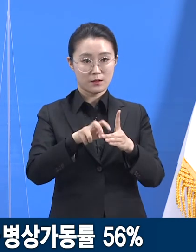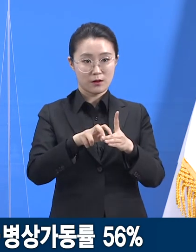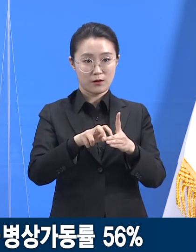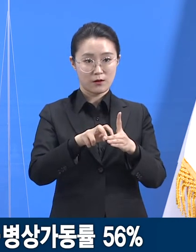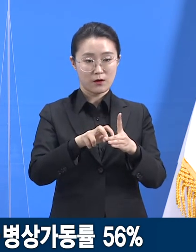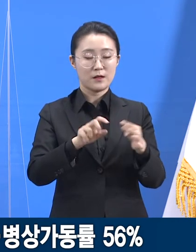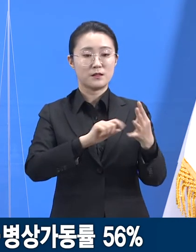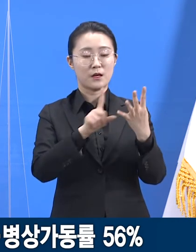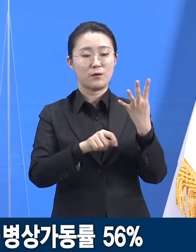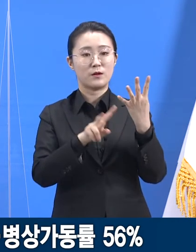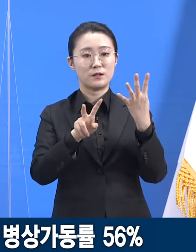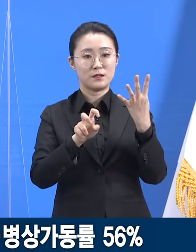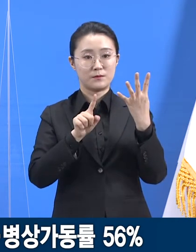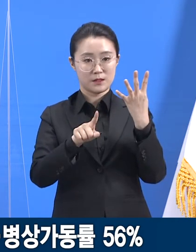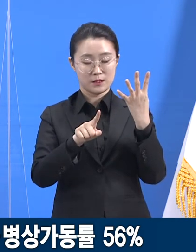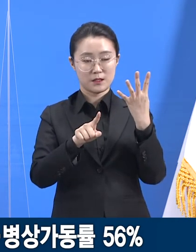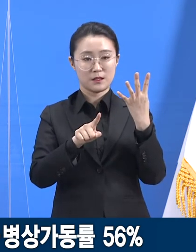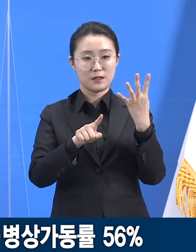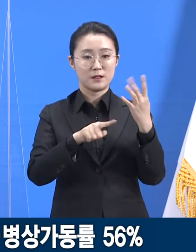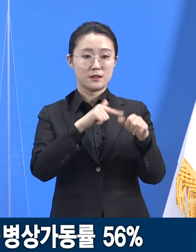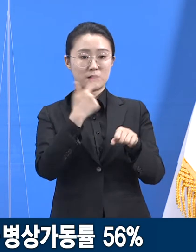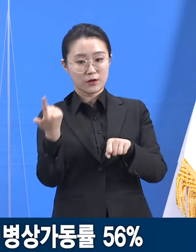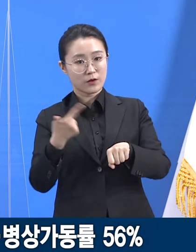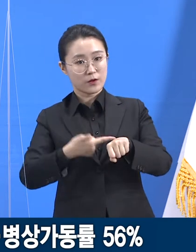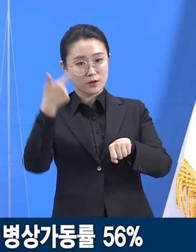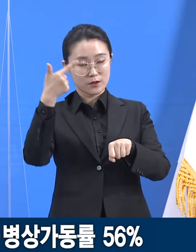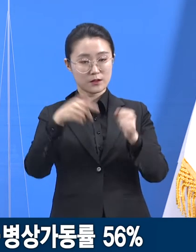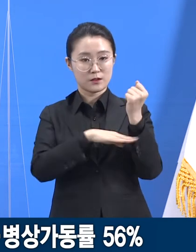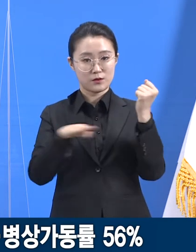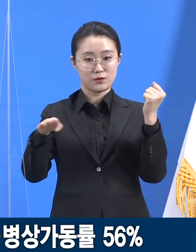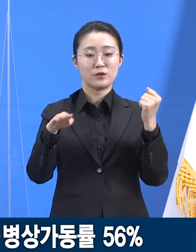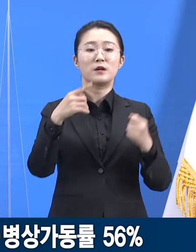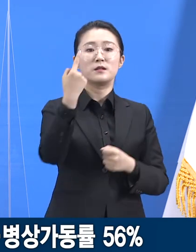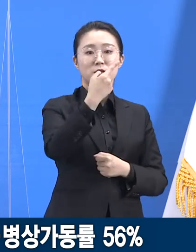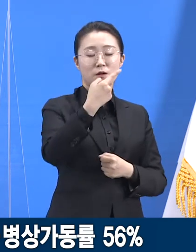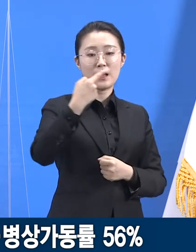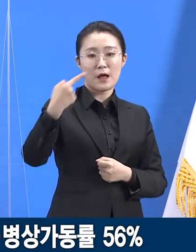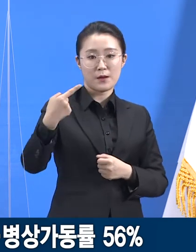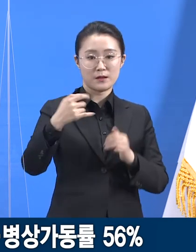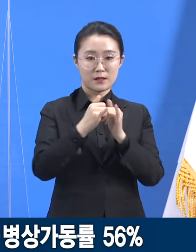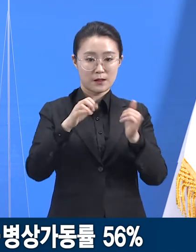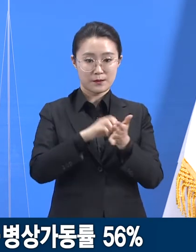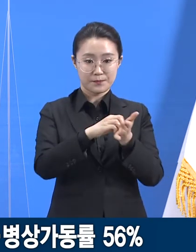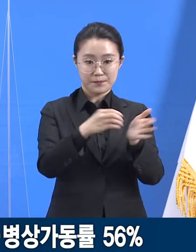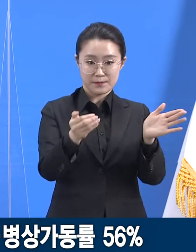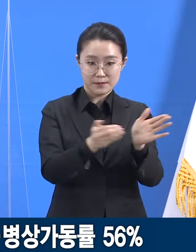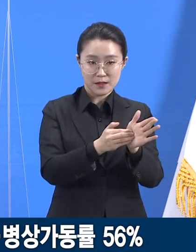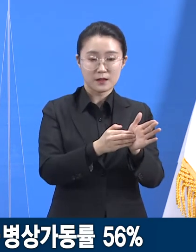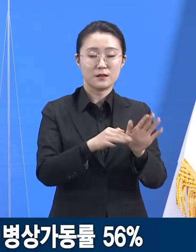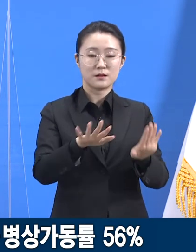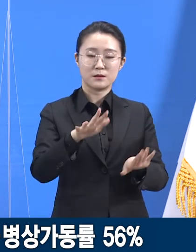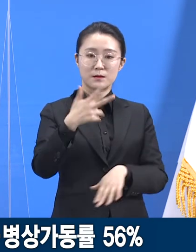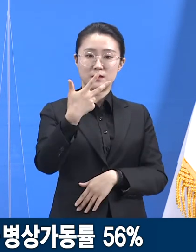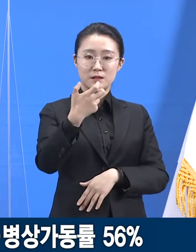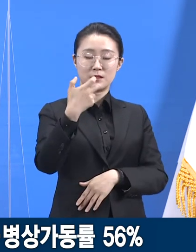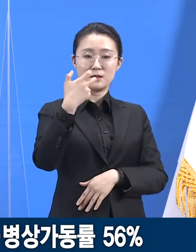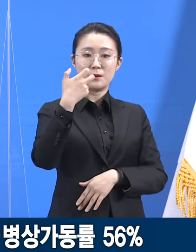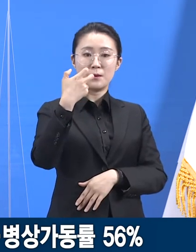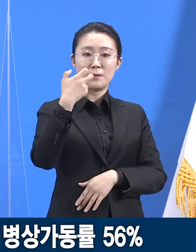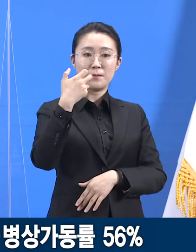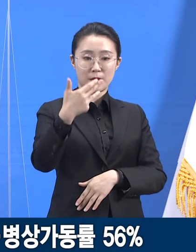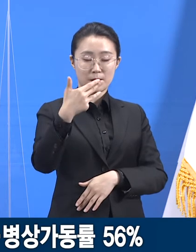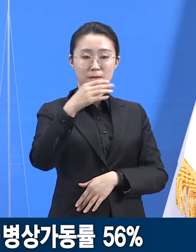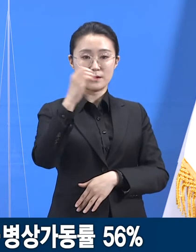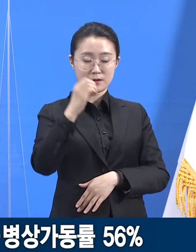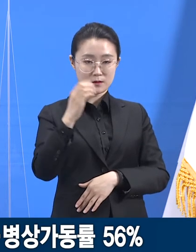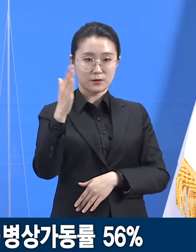21일 18시 기준 1,001명이 입소해 78.1%의 가동률을 보이며 자녀 수용